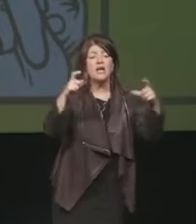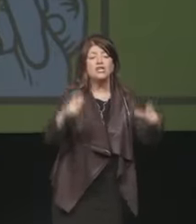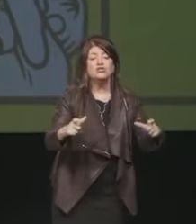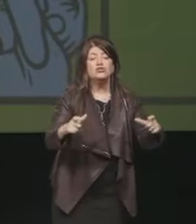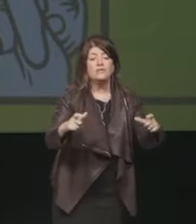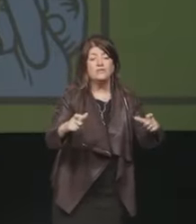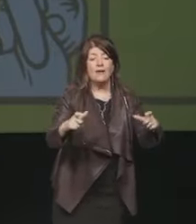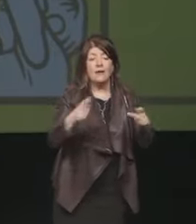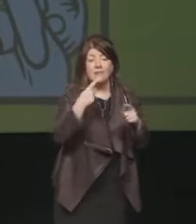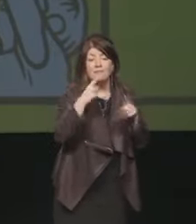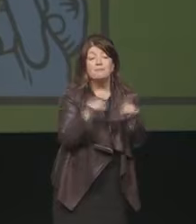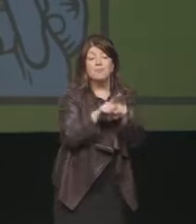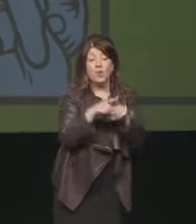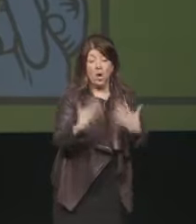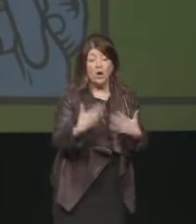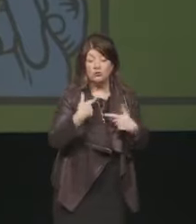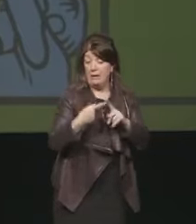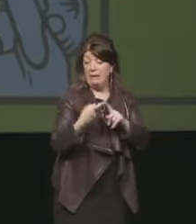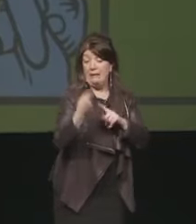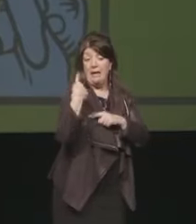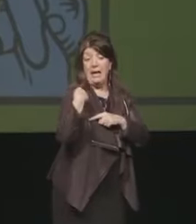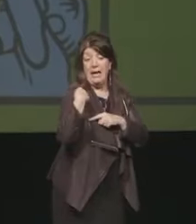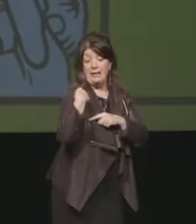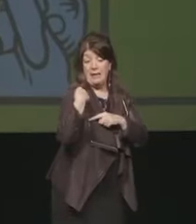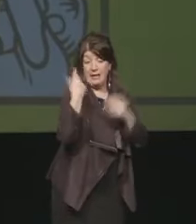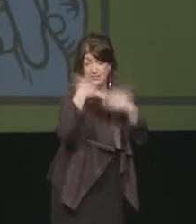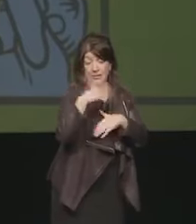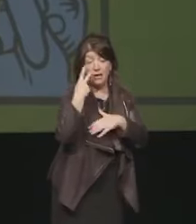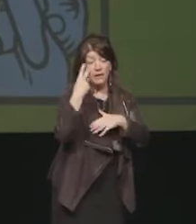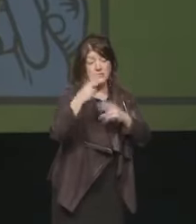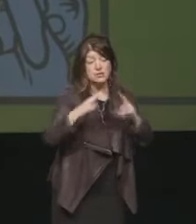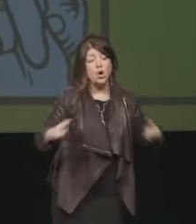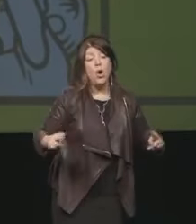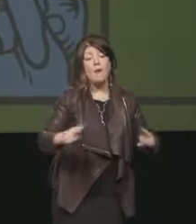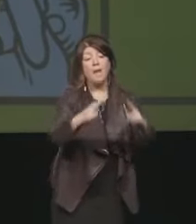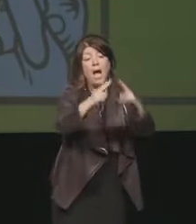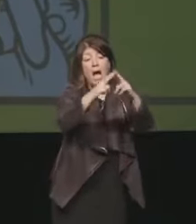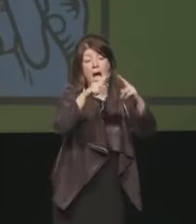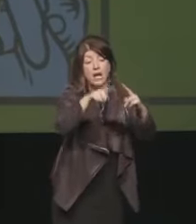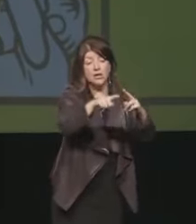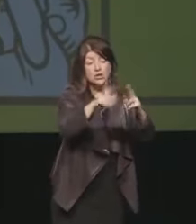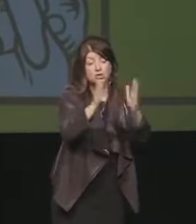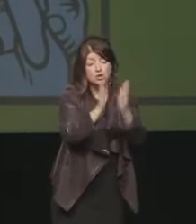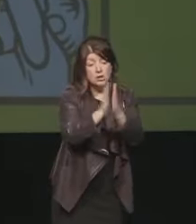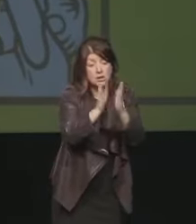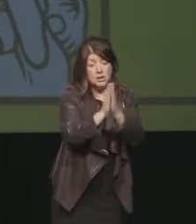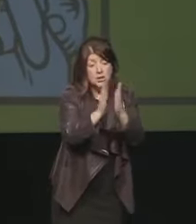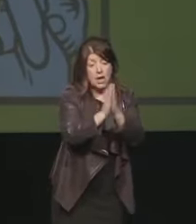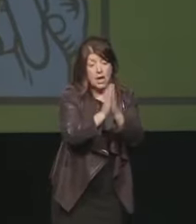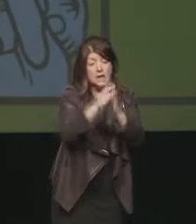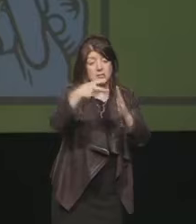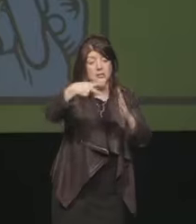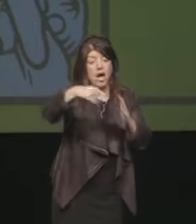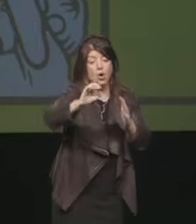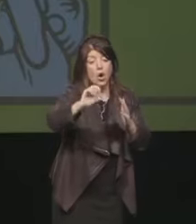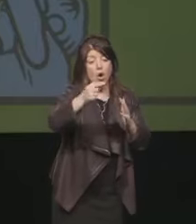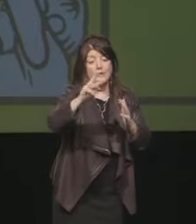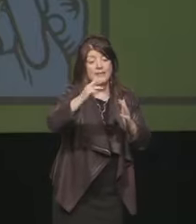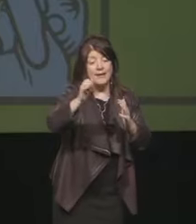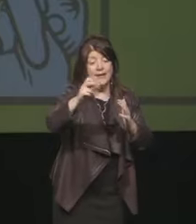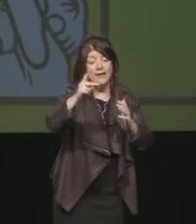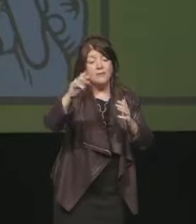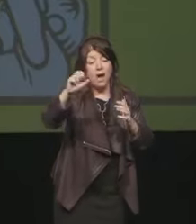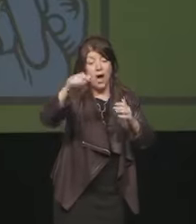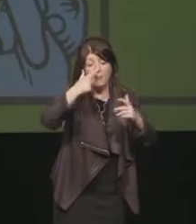di Hemingway, la Parigi fortemente colpita ieri sera, addolorata per quello che è avvenuto, ma con una capacità